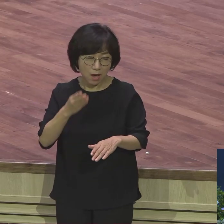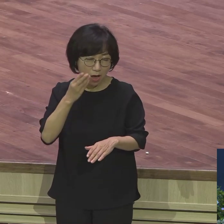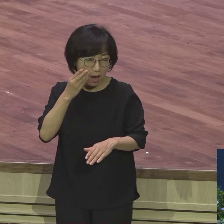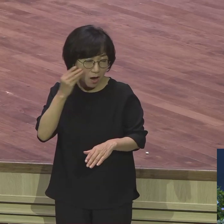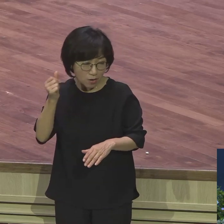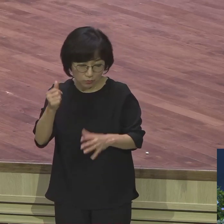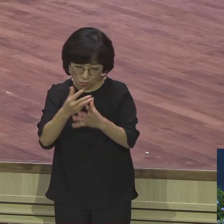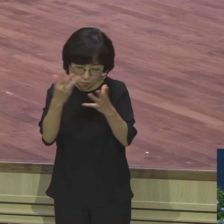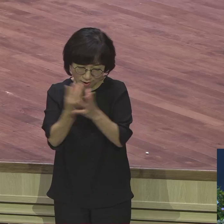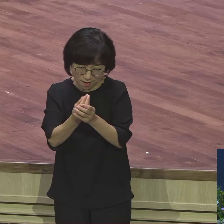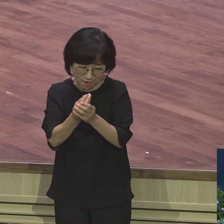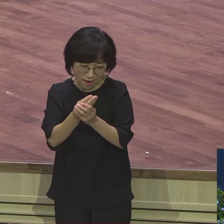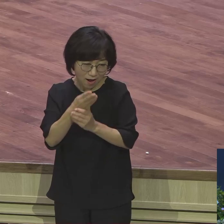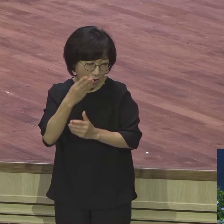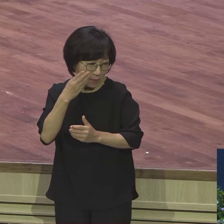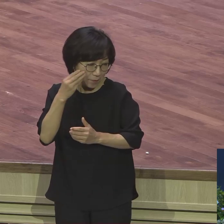하나님이라는 사실을 놓치면 안 된다는 거예요